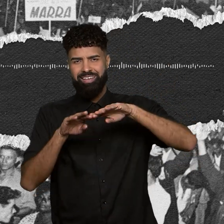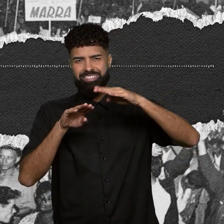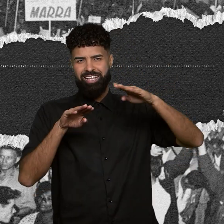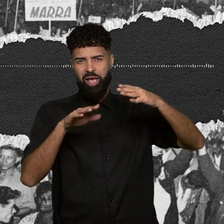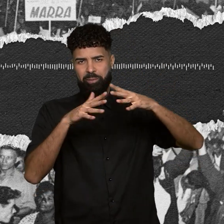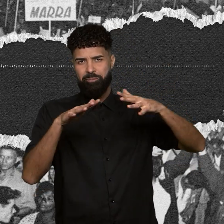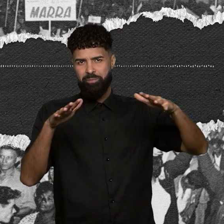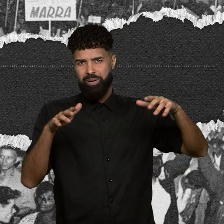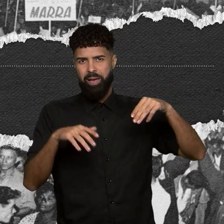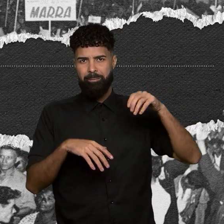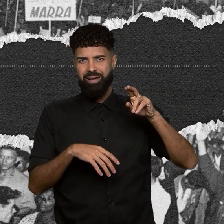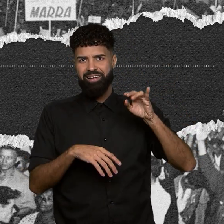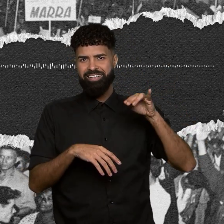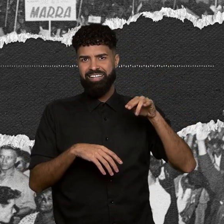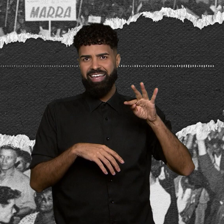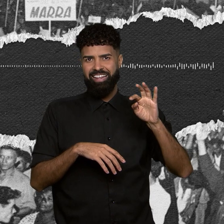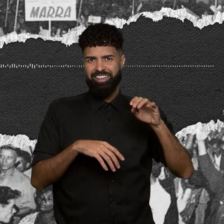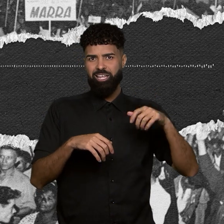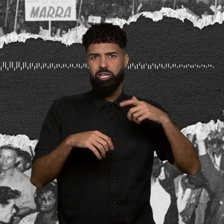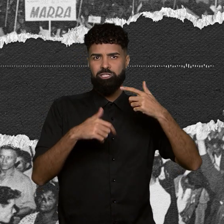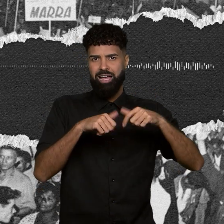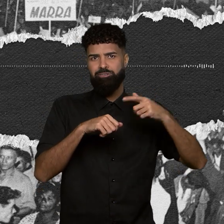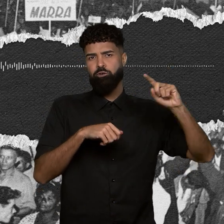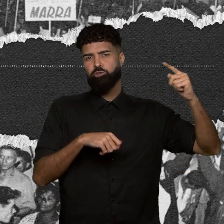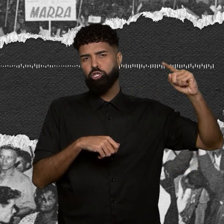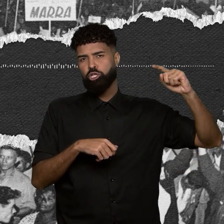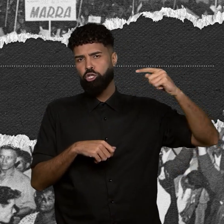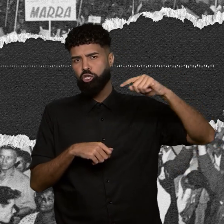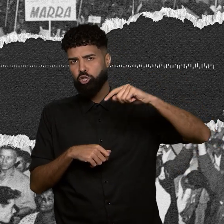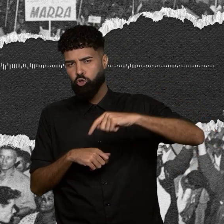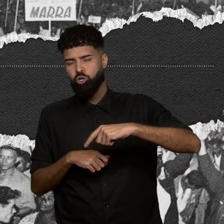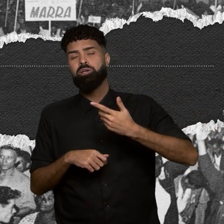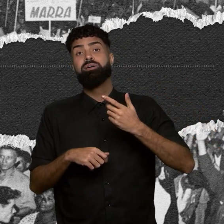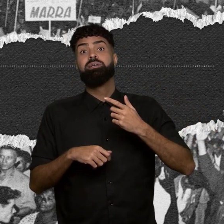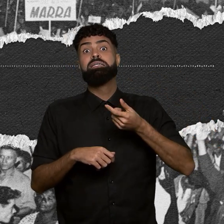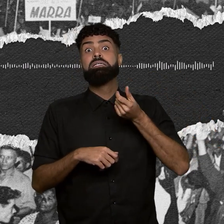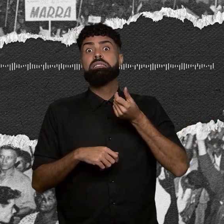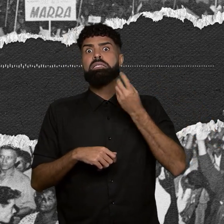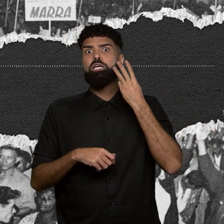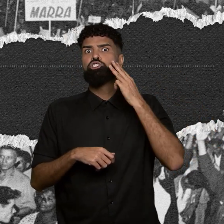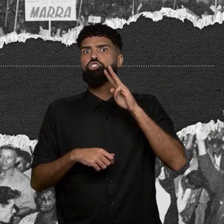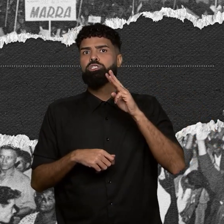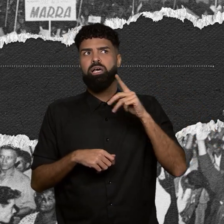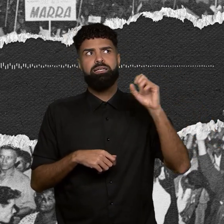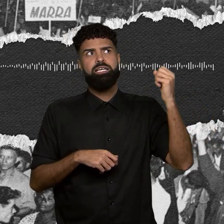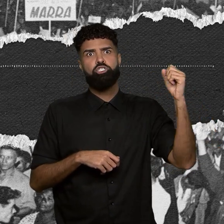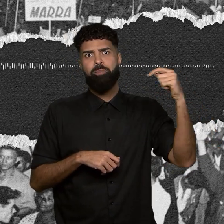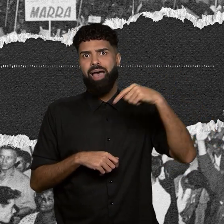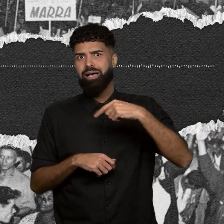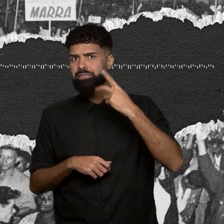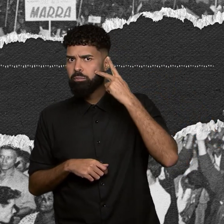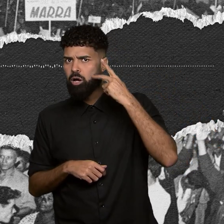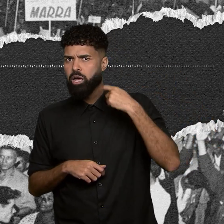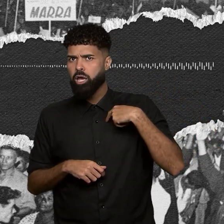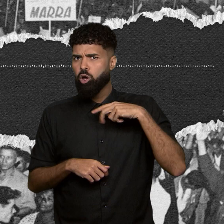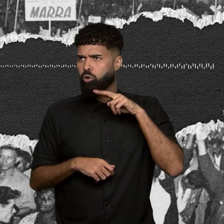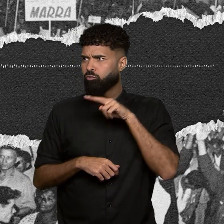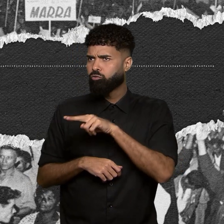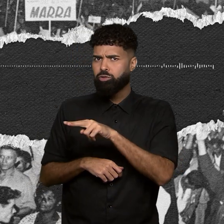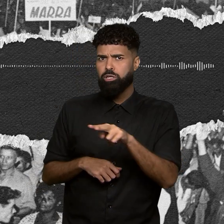Marinete, vindo de Sergipe, depois de três dias de viagem, e ver aquele mundo de luzes na